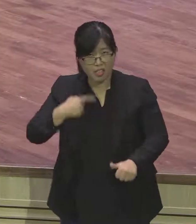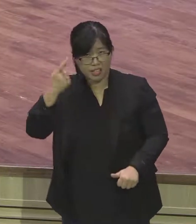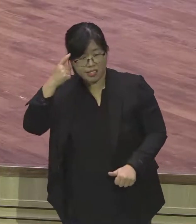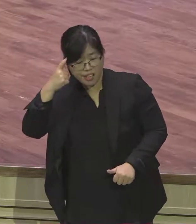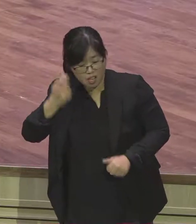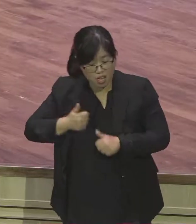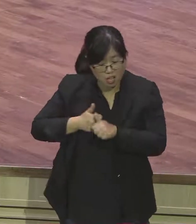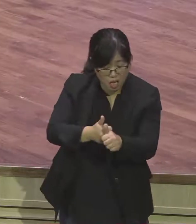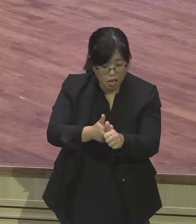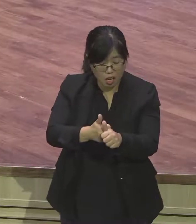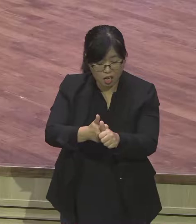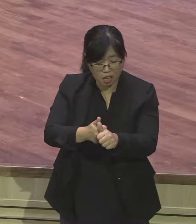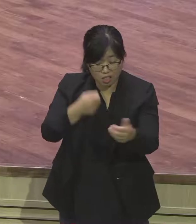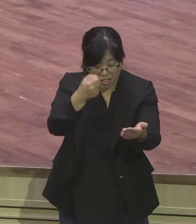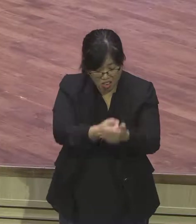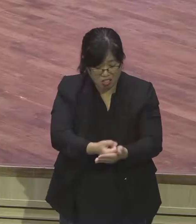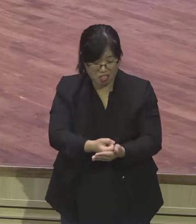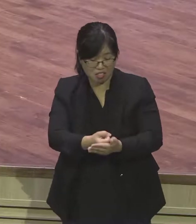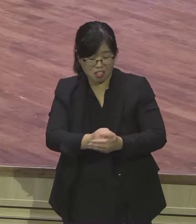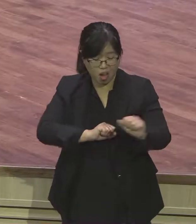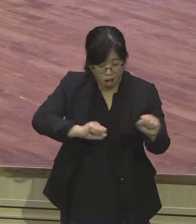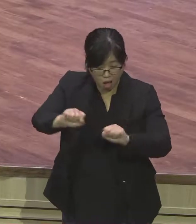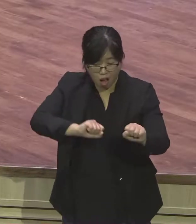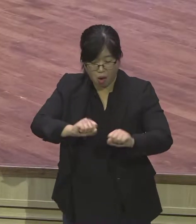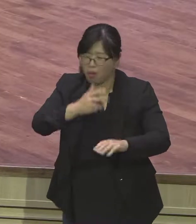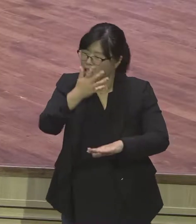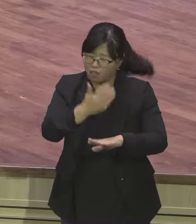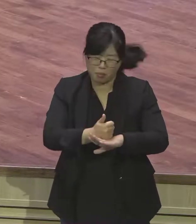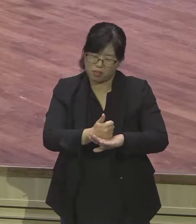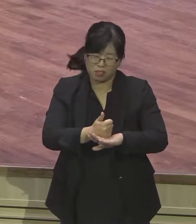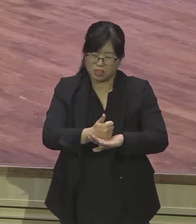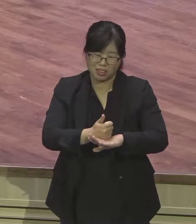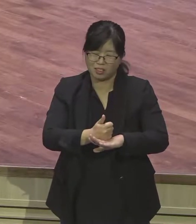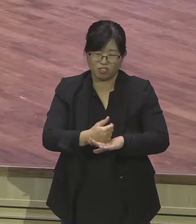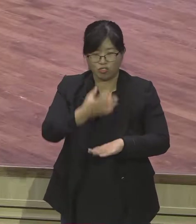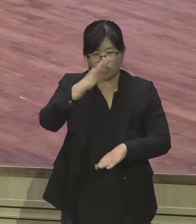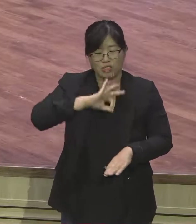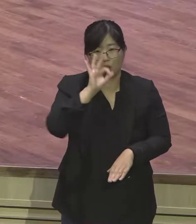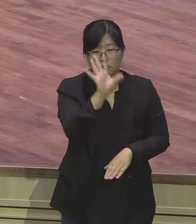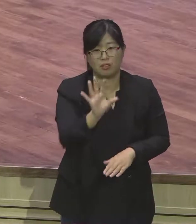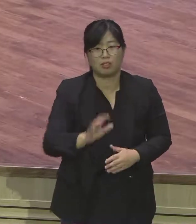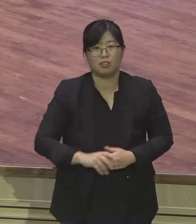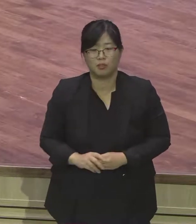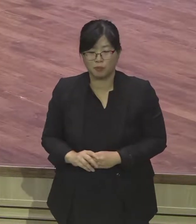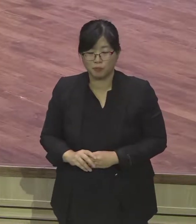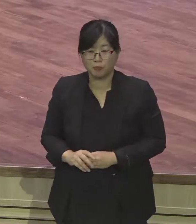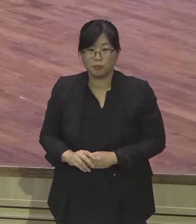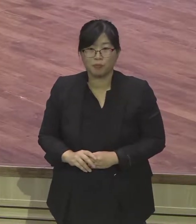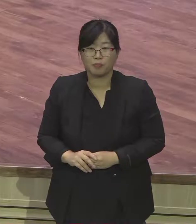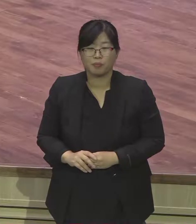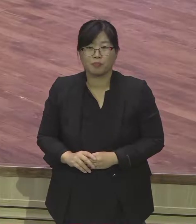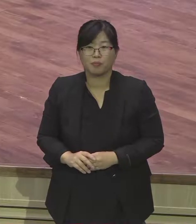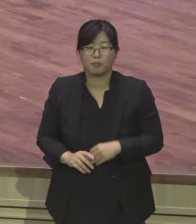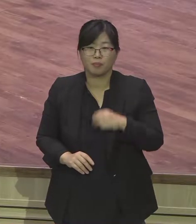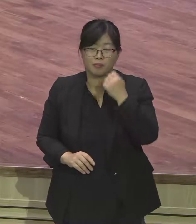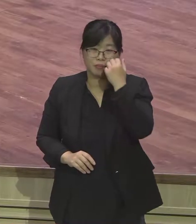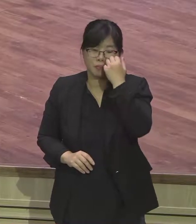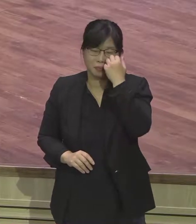히브리 11장 22제로 보면 언약적 믿음의 인물 요셉을 이렇게 표현합니다 믿음으로 요셉은